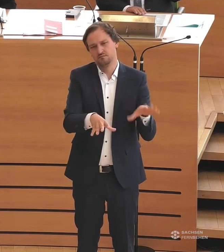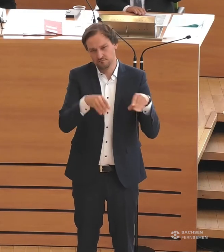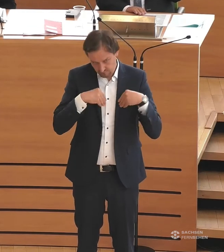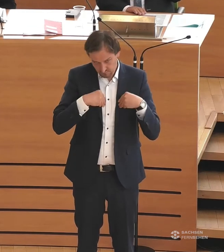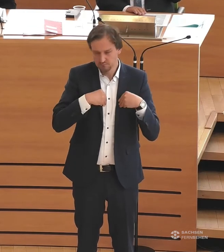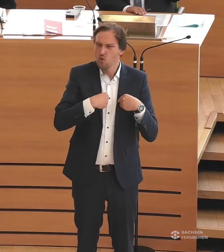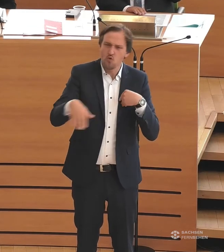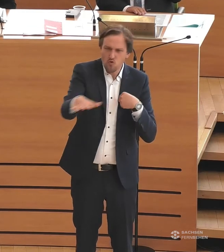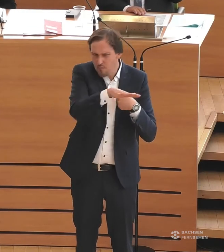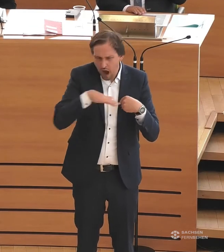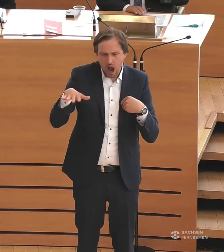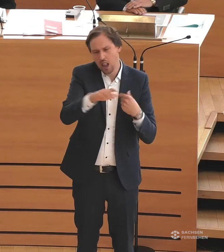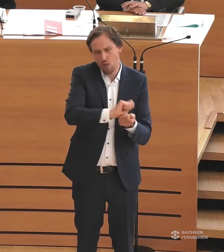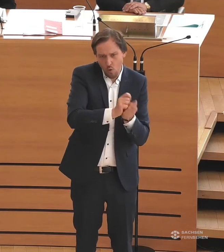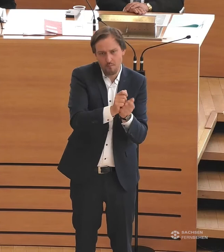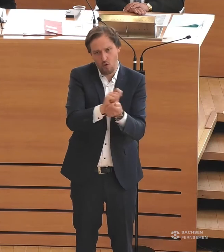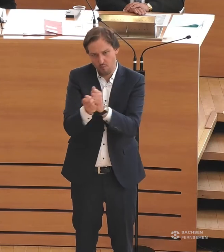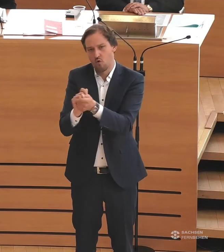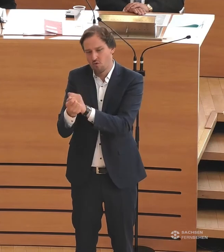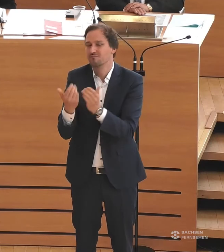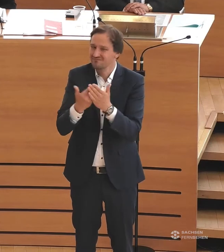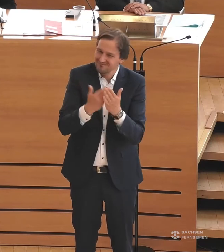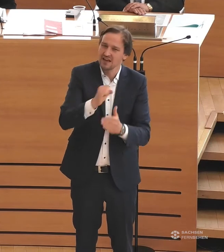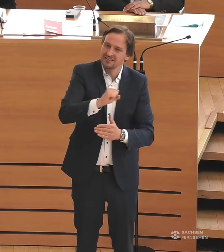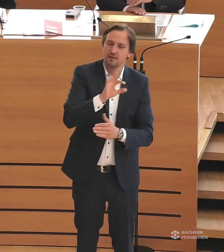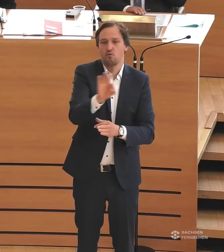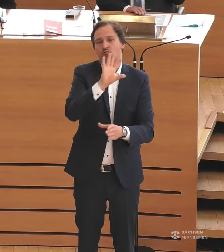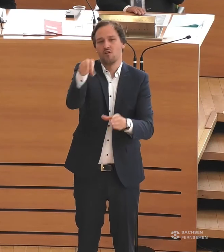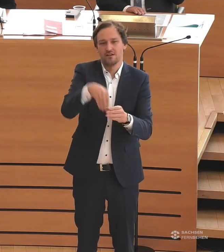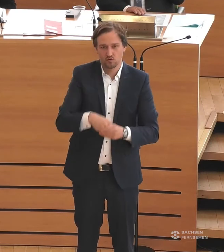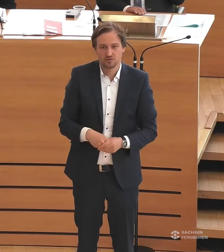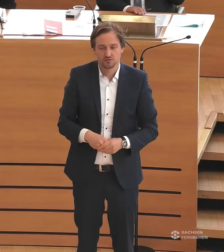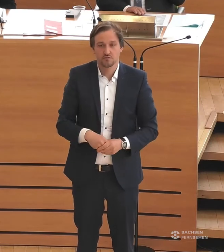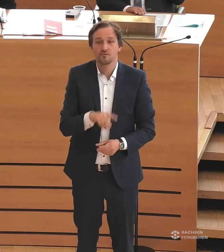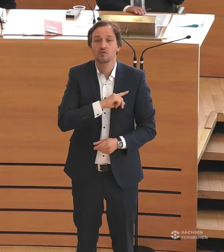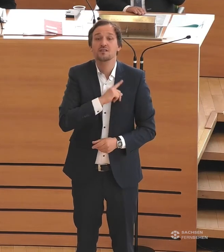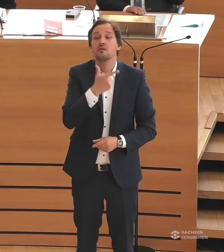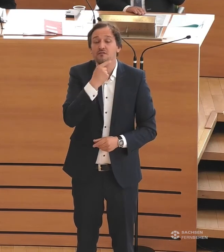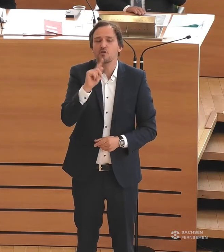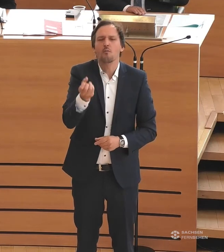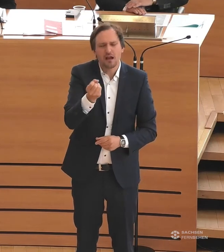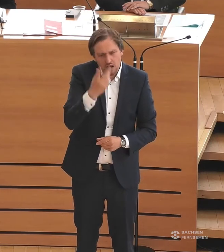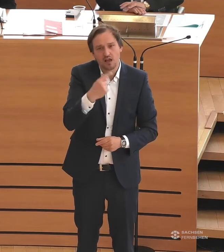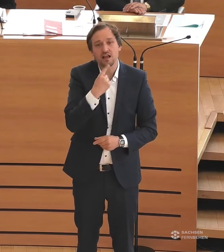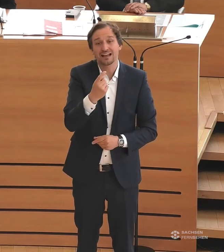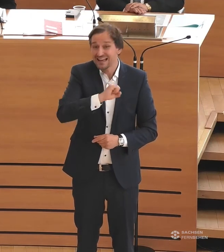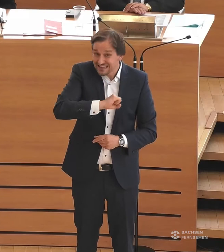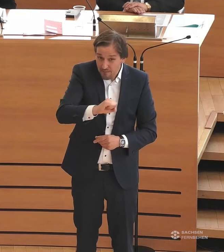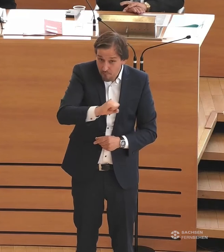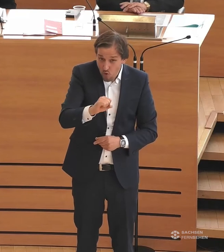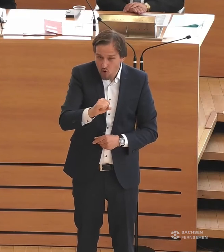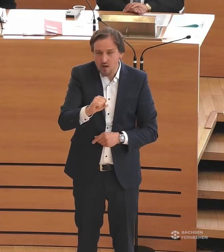schleunigst umsetzen. Und das bedeutet Tempo machen für Inklusion. Und ich will noch mal ganz klar sagen, dass mit Tempo hier nicht